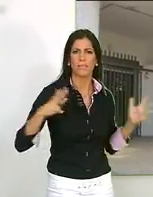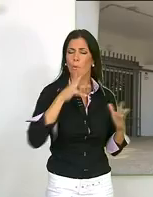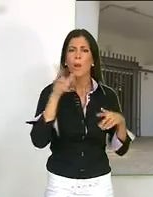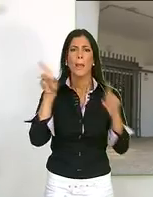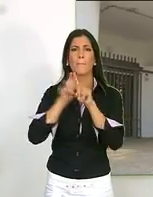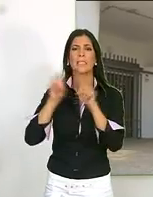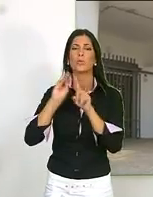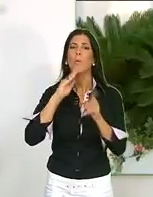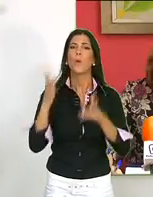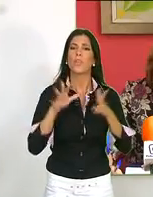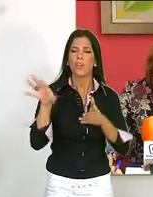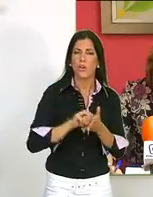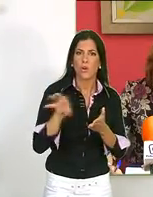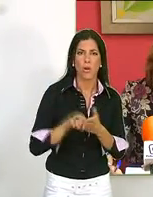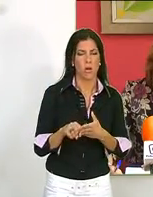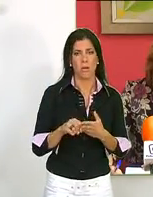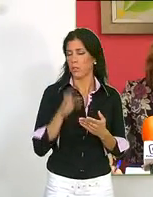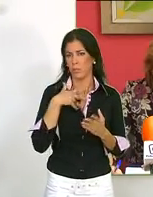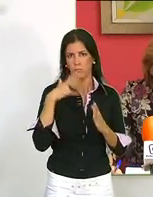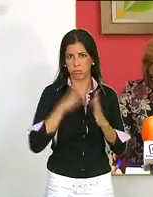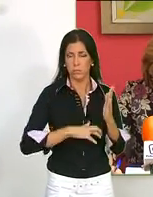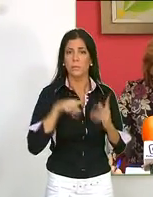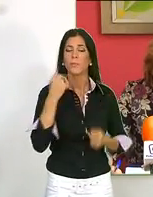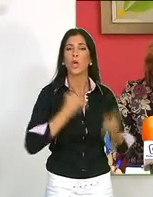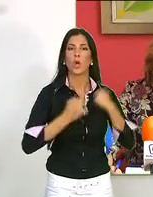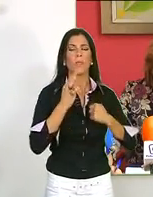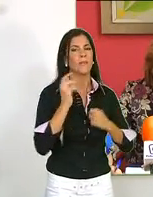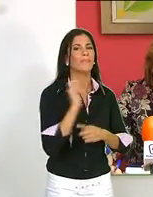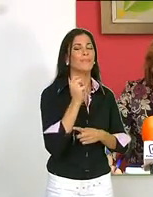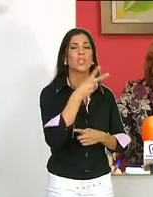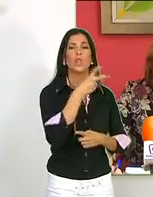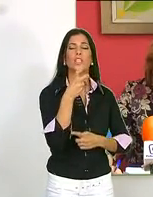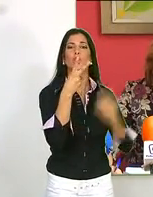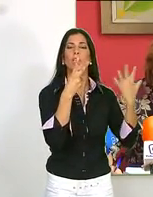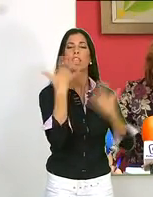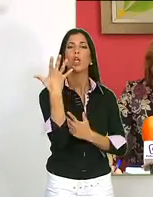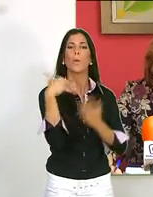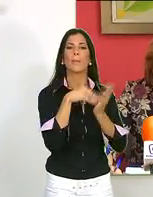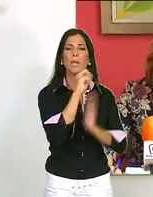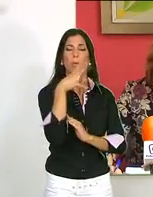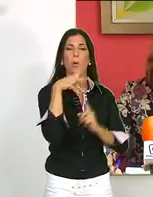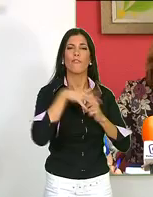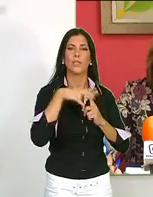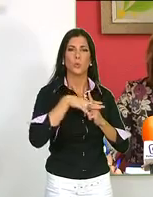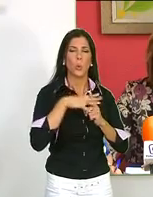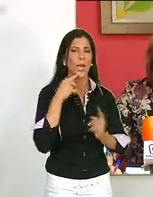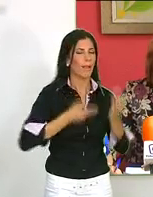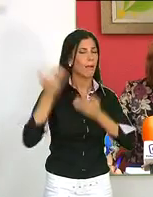existía una gran deuda con las empresas proveedoras de los suministros. En economía se ha tenido que pagar